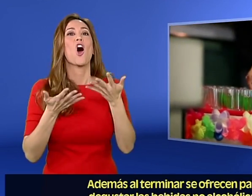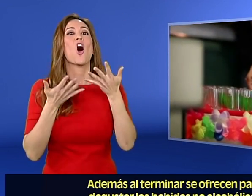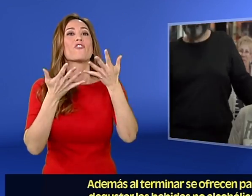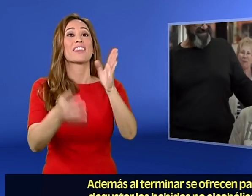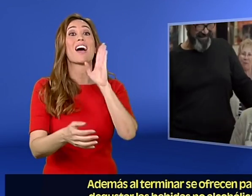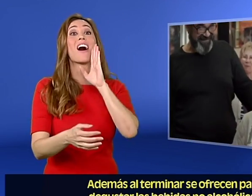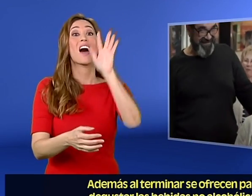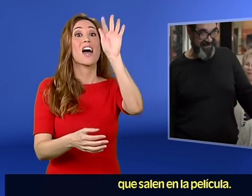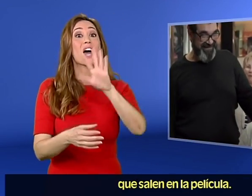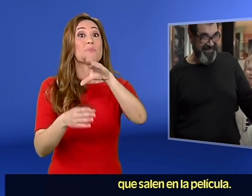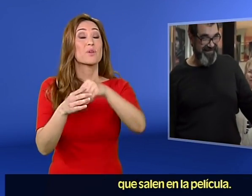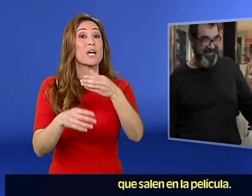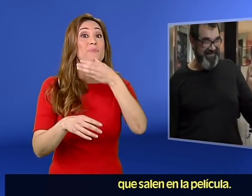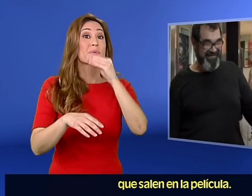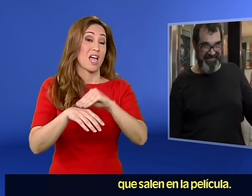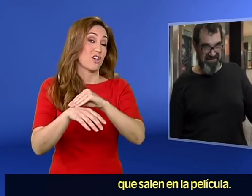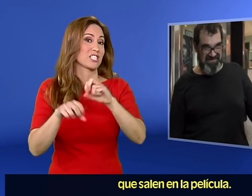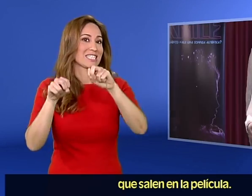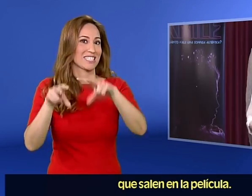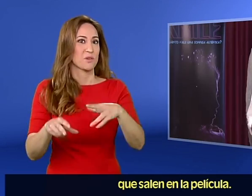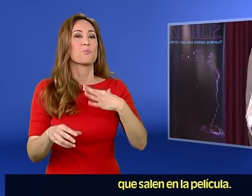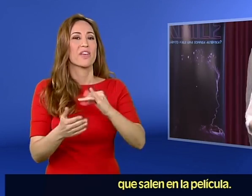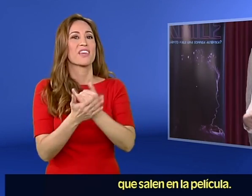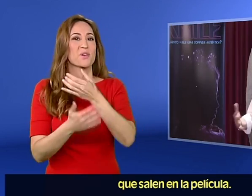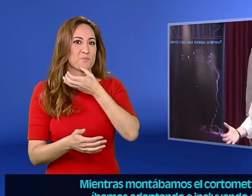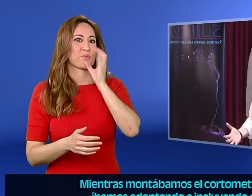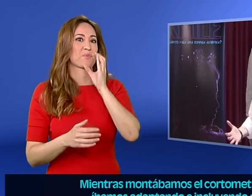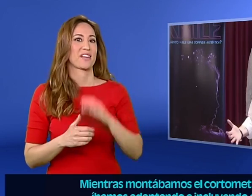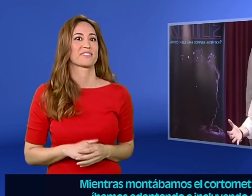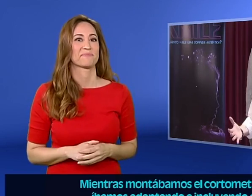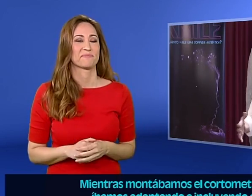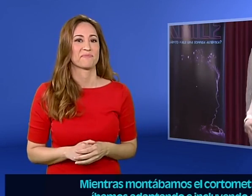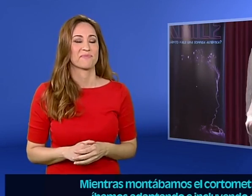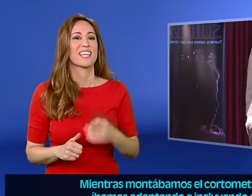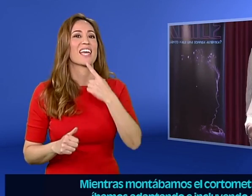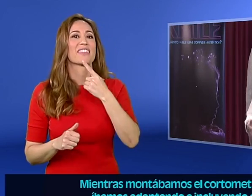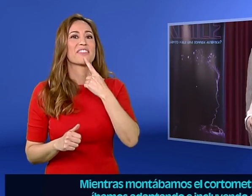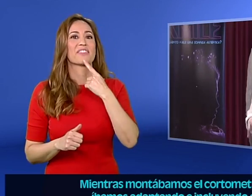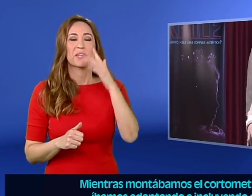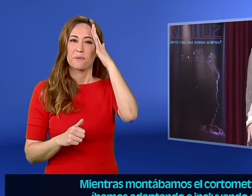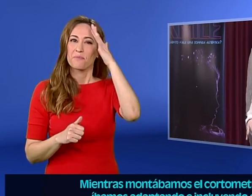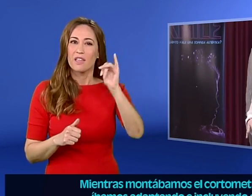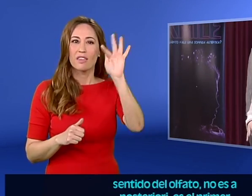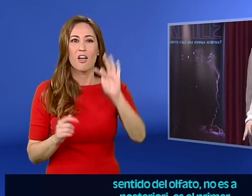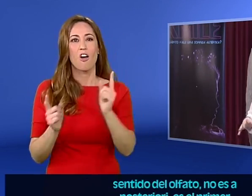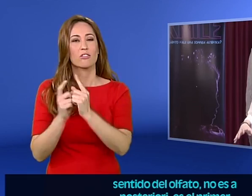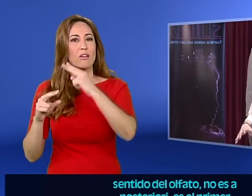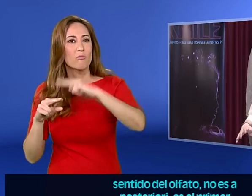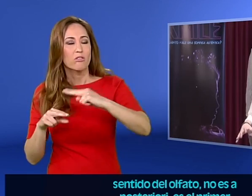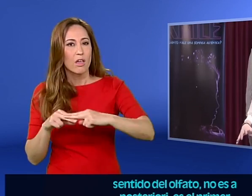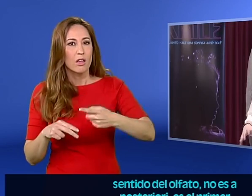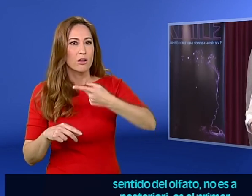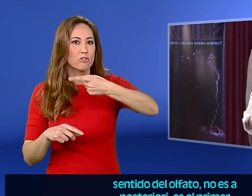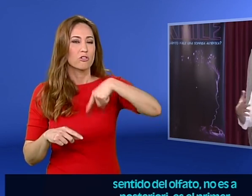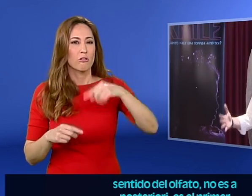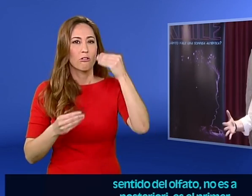bebidas no alcohólicas que salen en la película. Mientras montábamos el cortometraje íbamos adaptando e incluyendo el sentido del olfato.